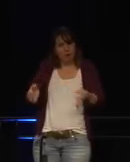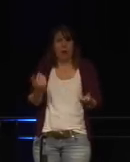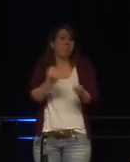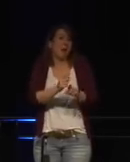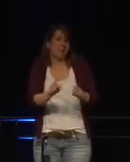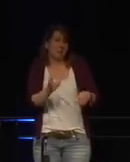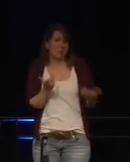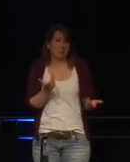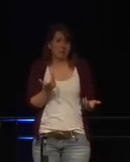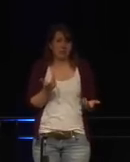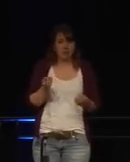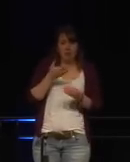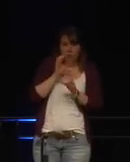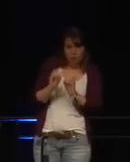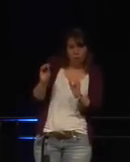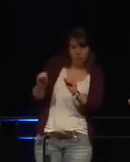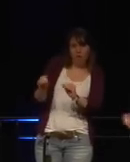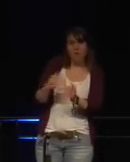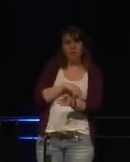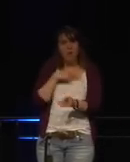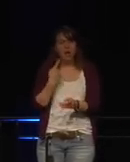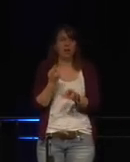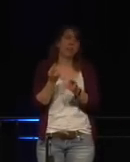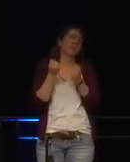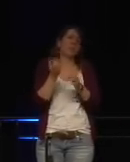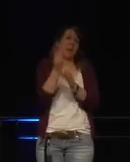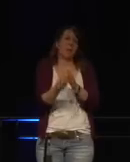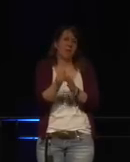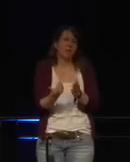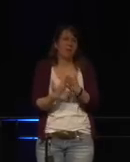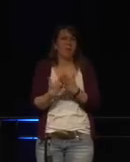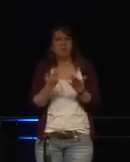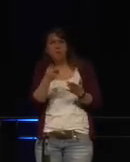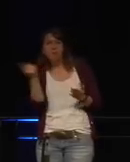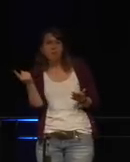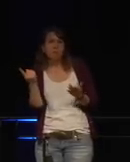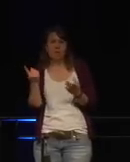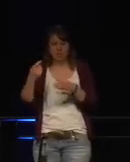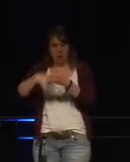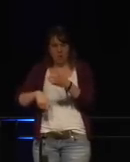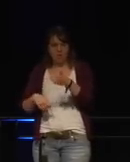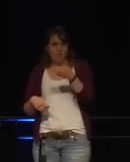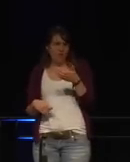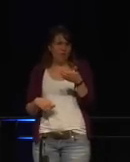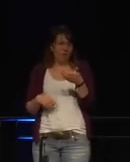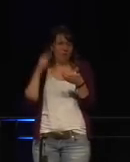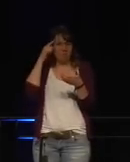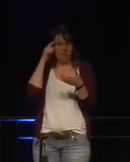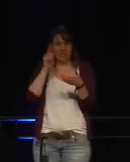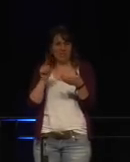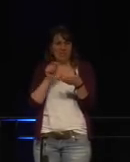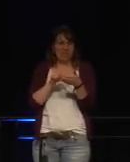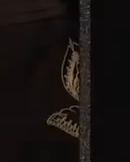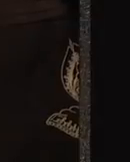wie lange es Updates geben wird. Was kaufst du das Device und du hast eigentlich keine Ahnung,